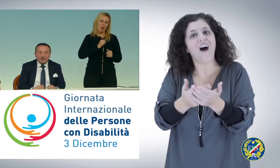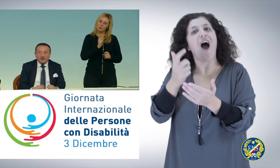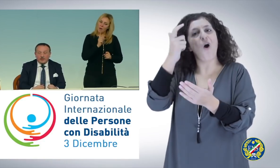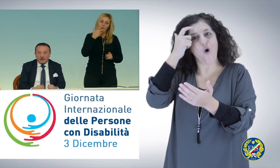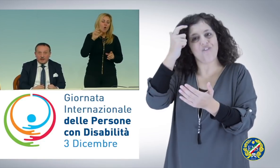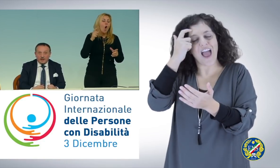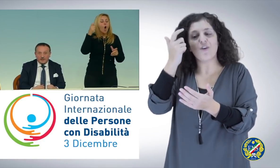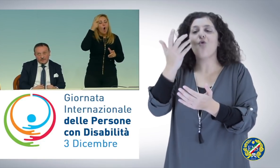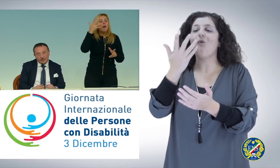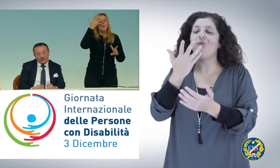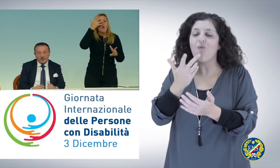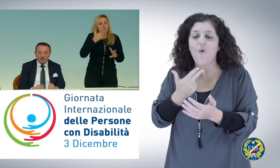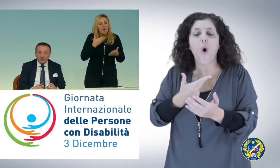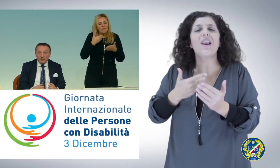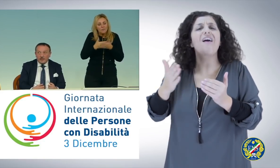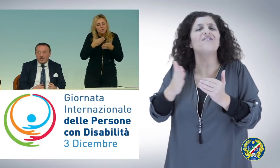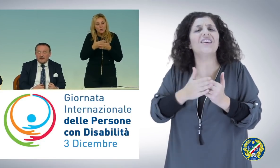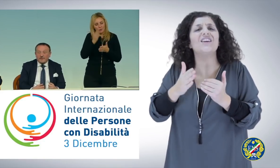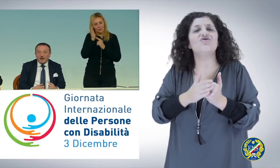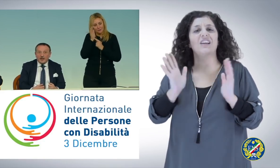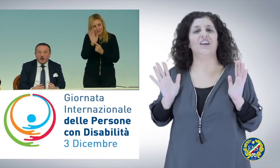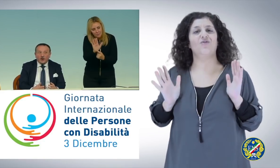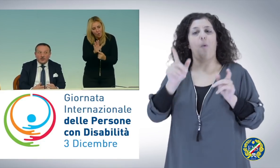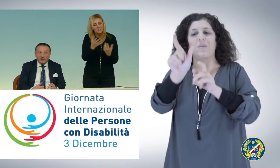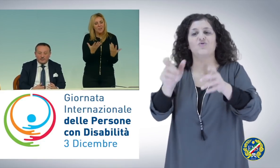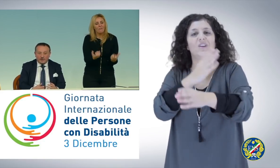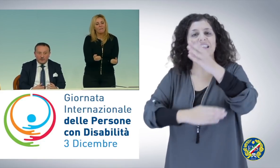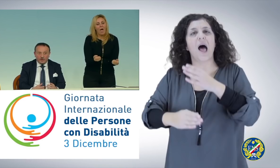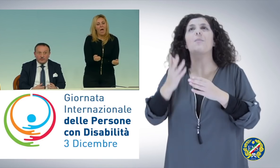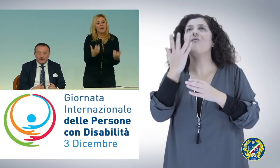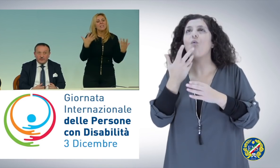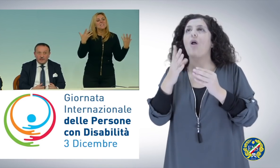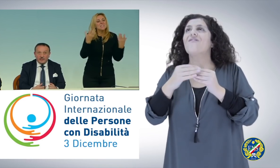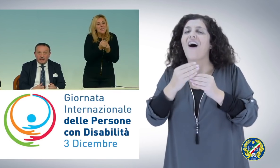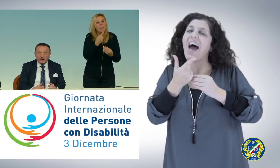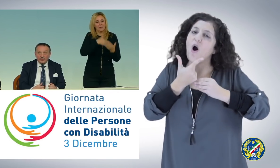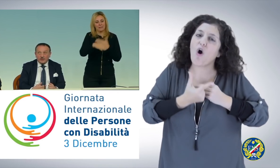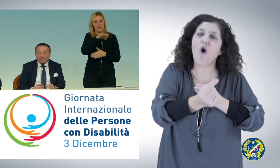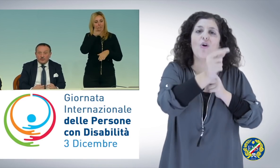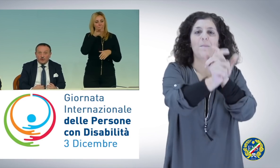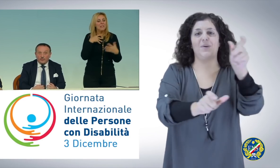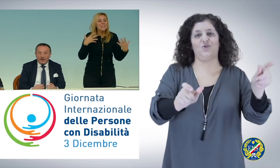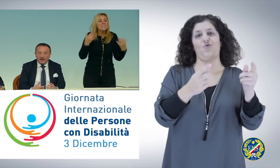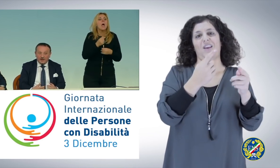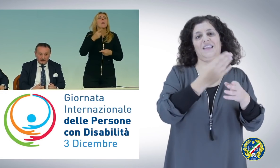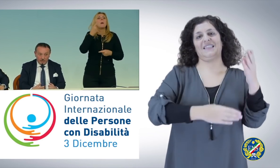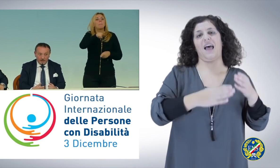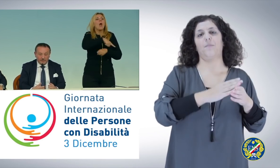particolare essere vicino e fare con le persone con disabilità, non solo per le